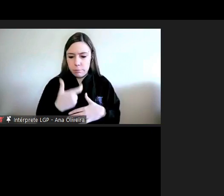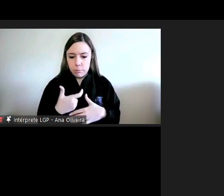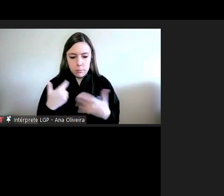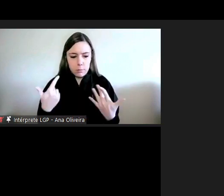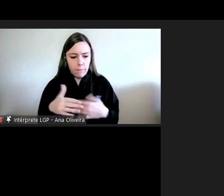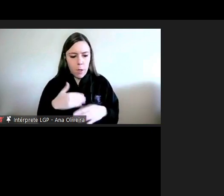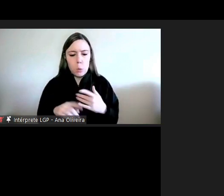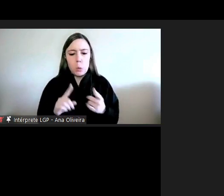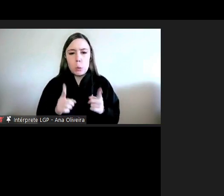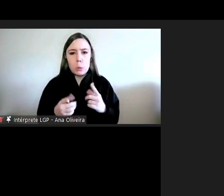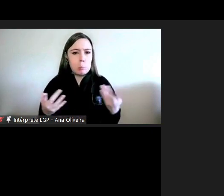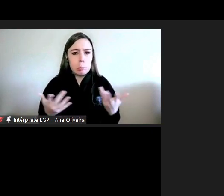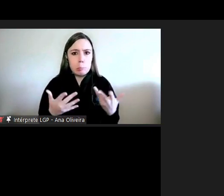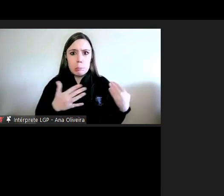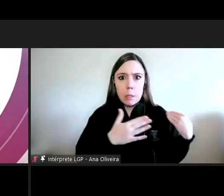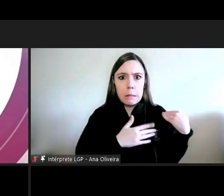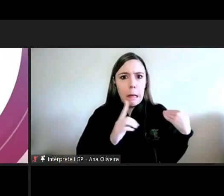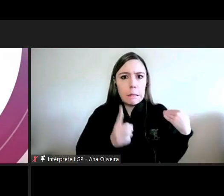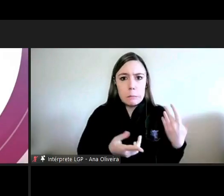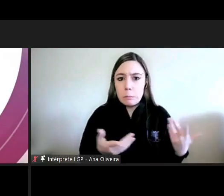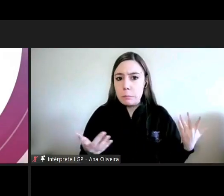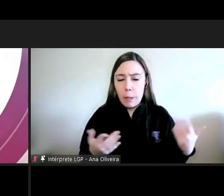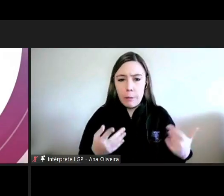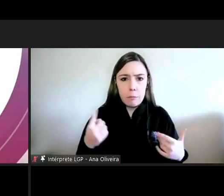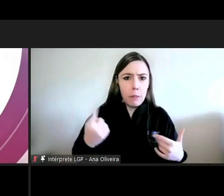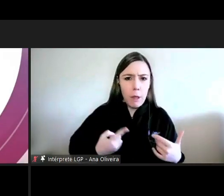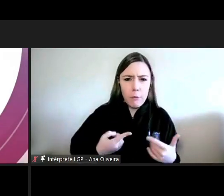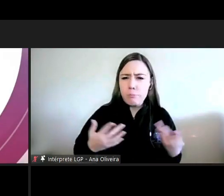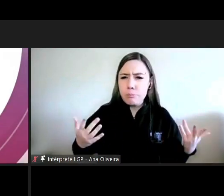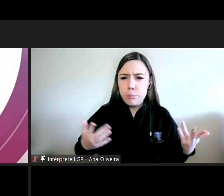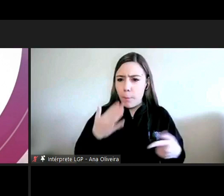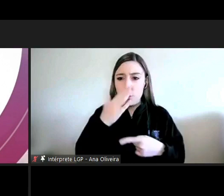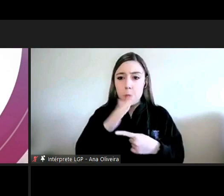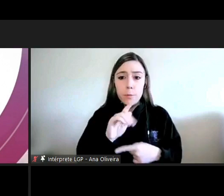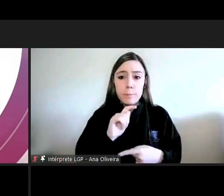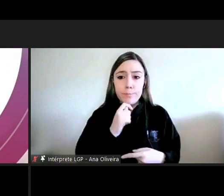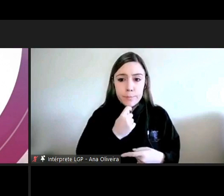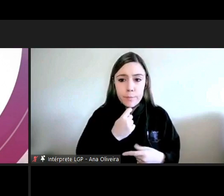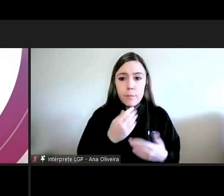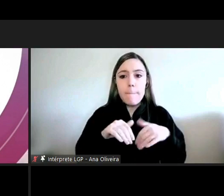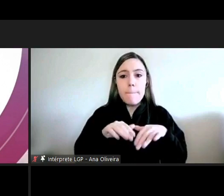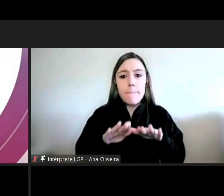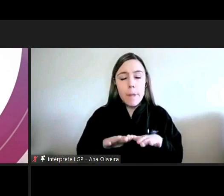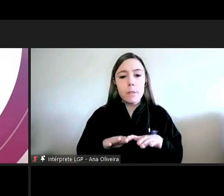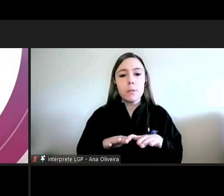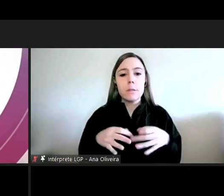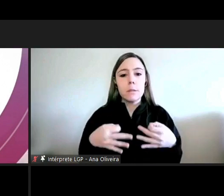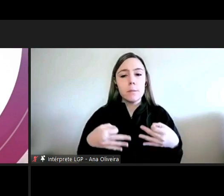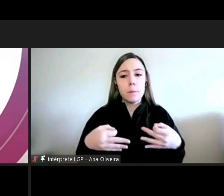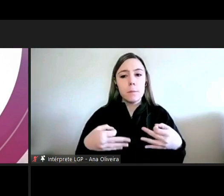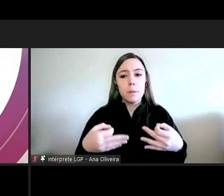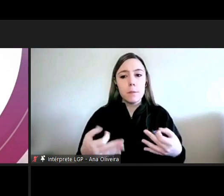os deveres a que está sujeito nomeadamente de sigilo e portanto indo sempre fazendo